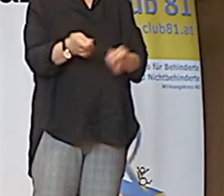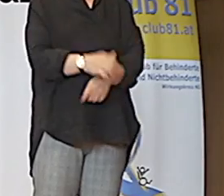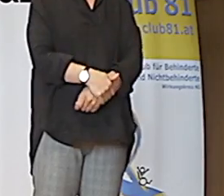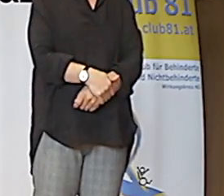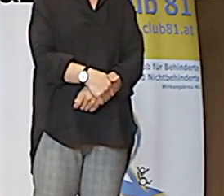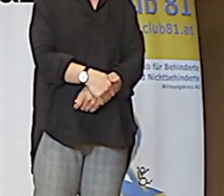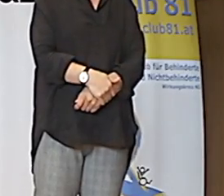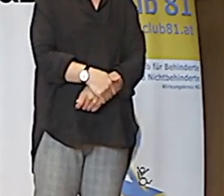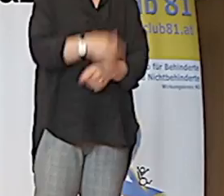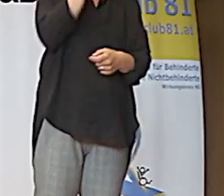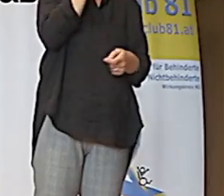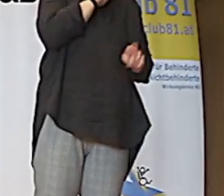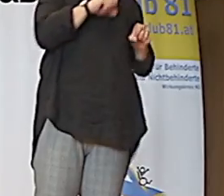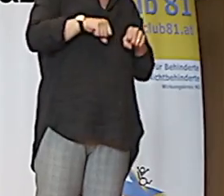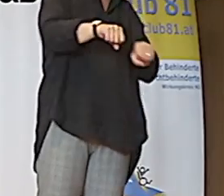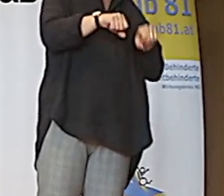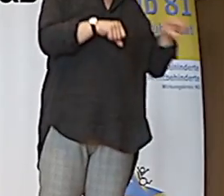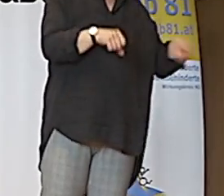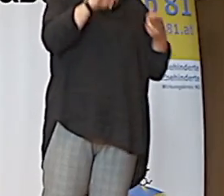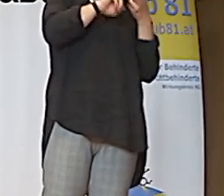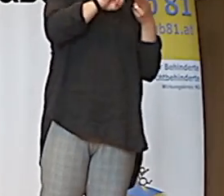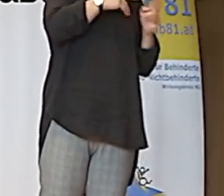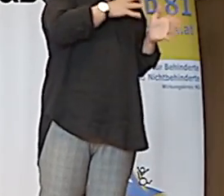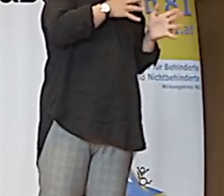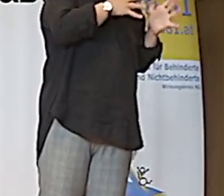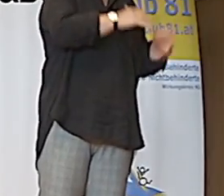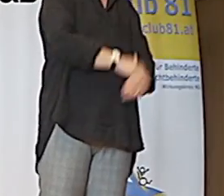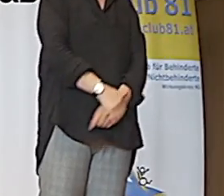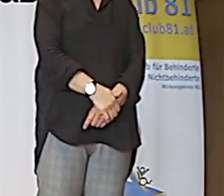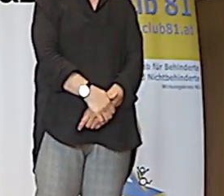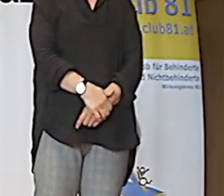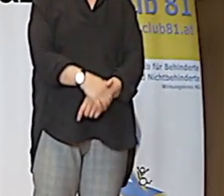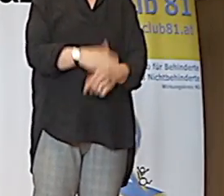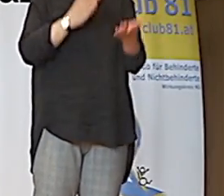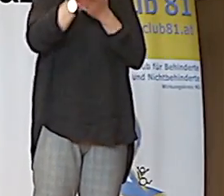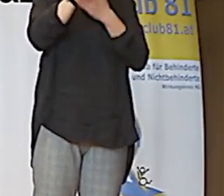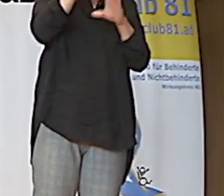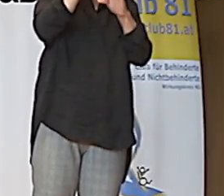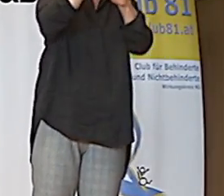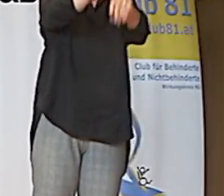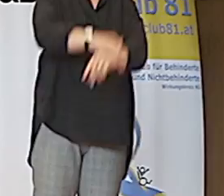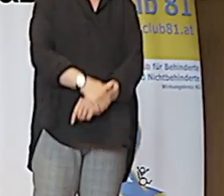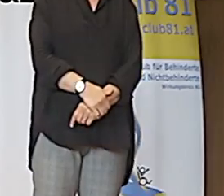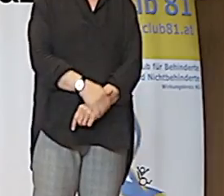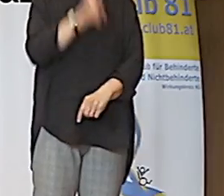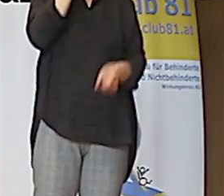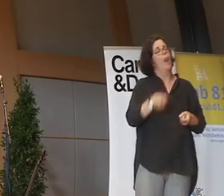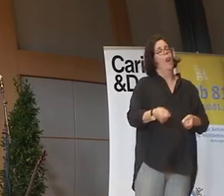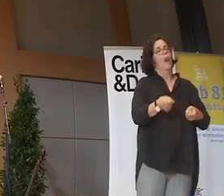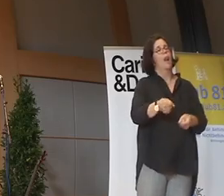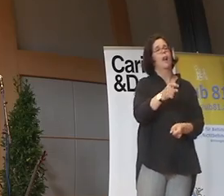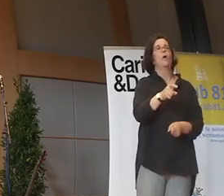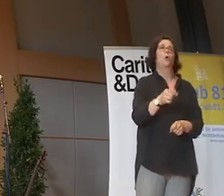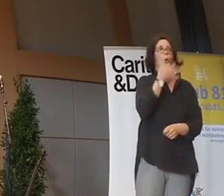die haben so viel zu reden, ob es jetzt wirklich so ausformuliert ist oder nicht, ruhig, ich erzähle ihn den ganzen Tag. Und so fährt die Mama dann dahin,